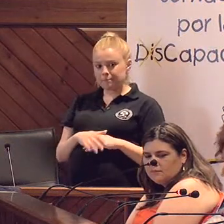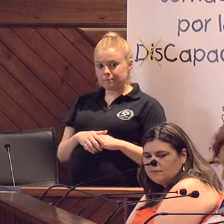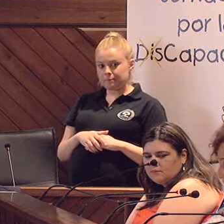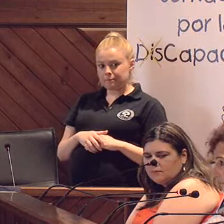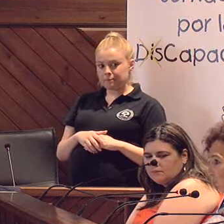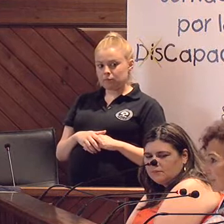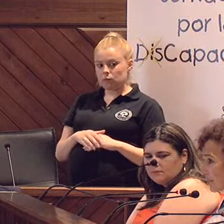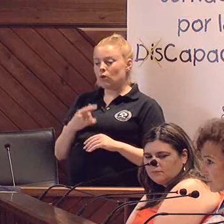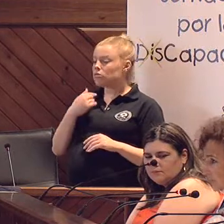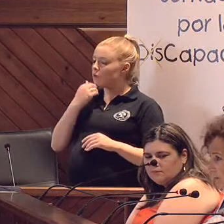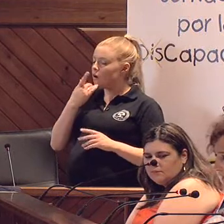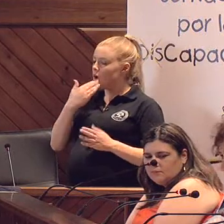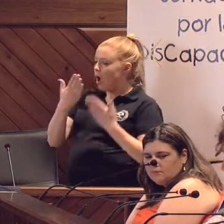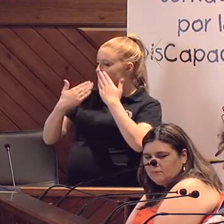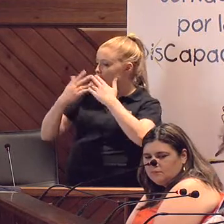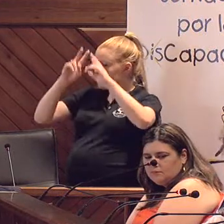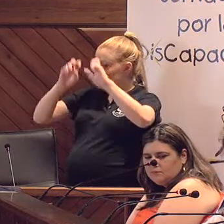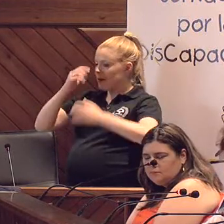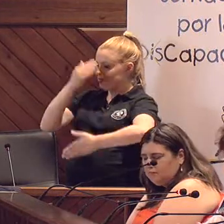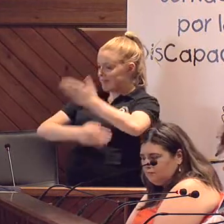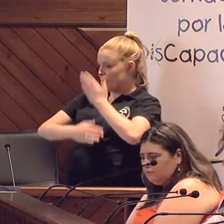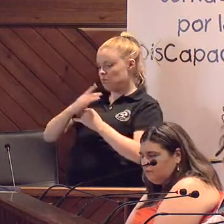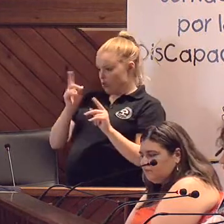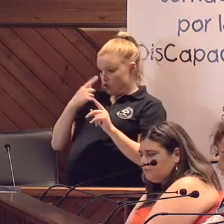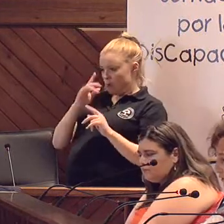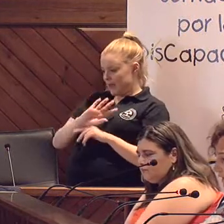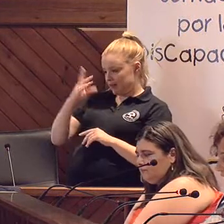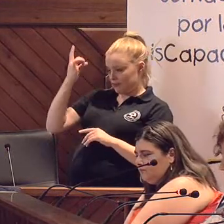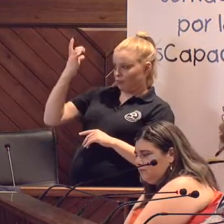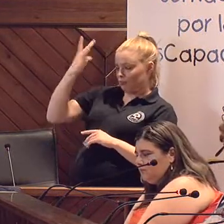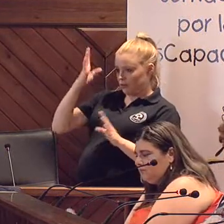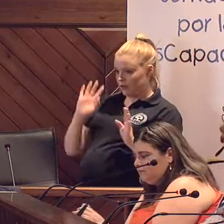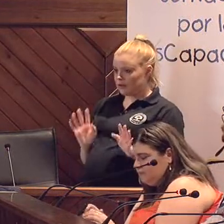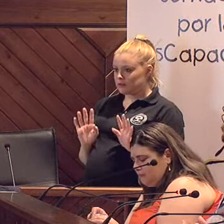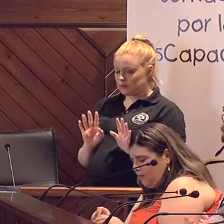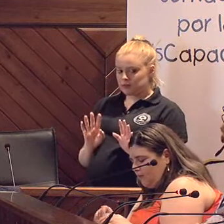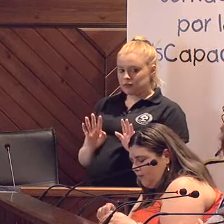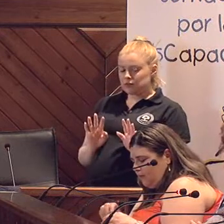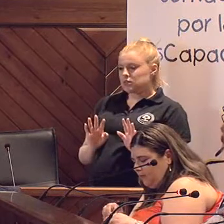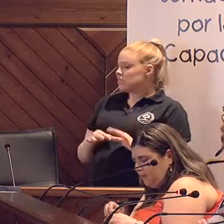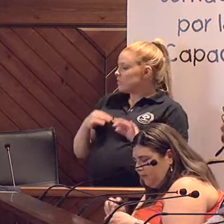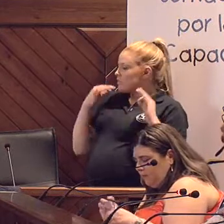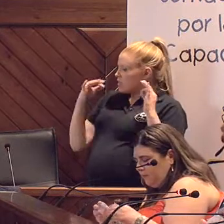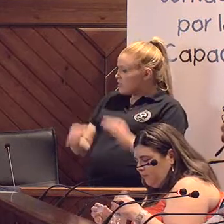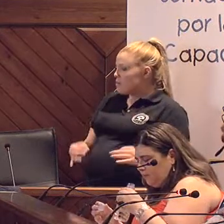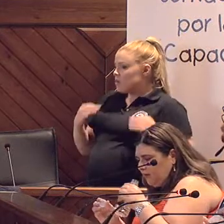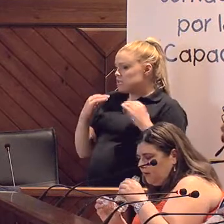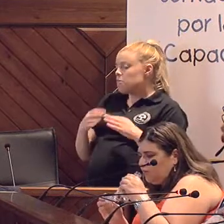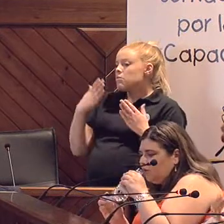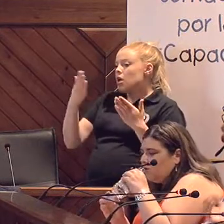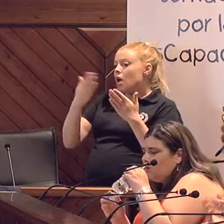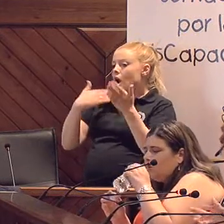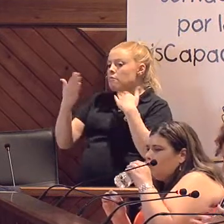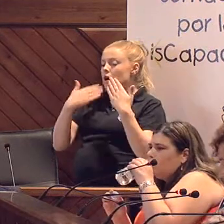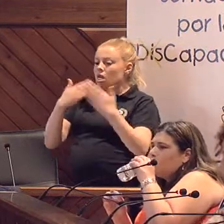nos llena la boca de discapacidad, y no es ninguna tontería lo que voy a decir, casi que siempre hablamos de personas que